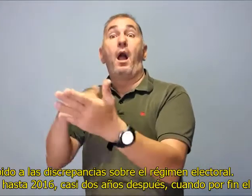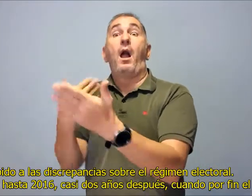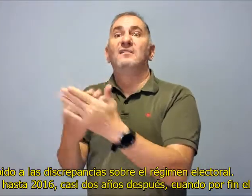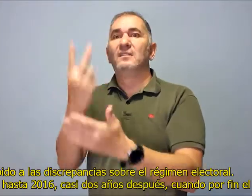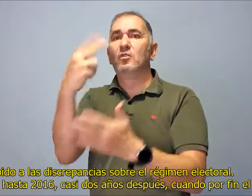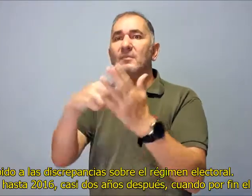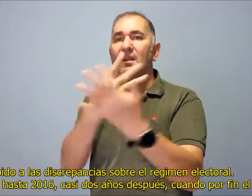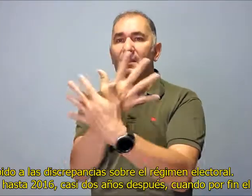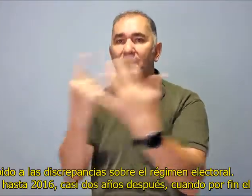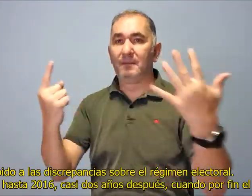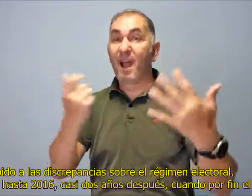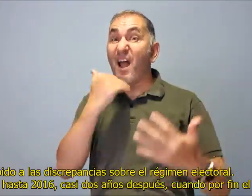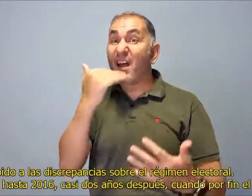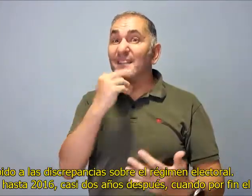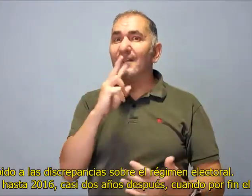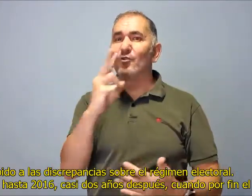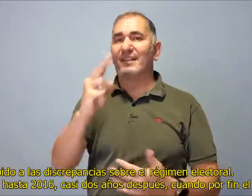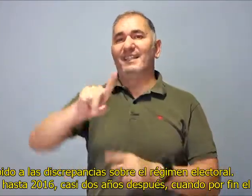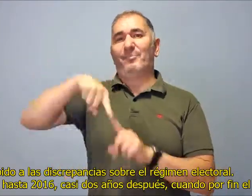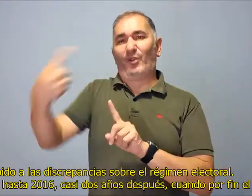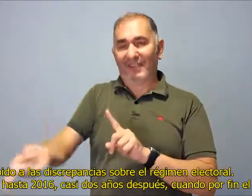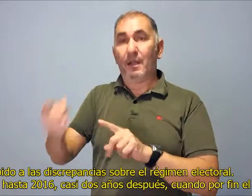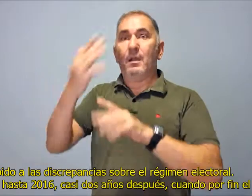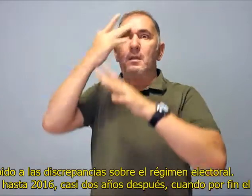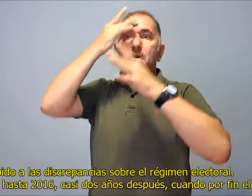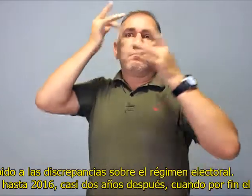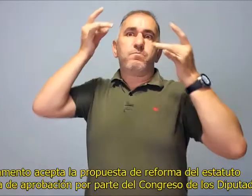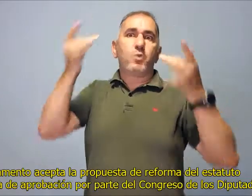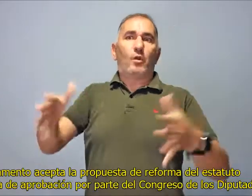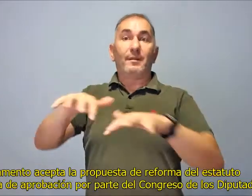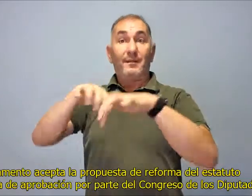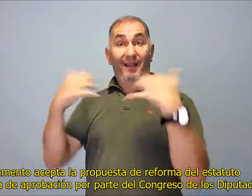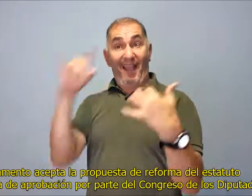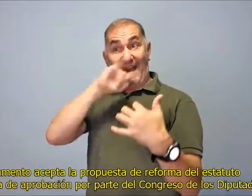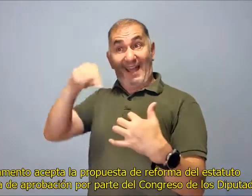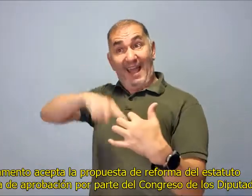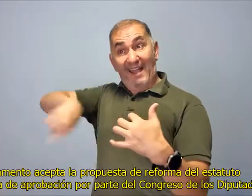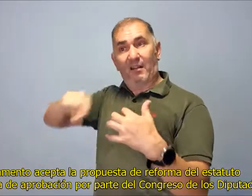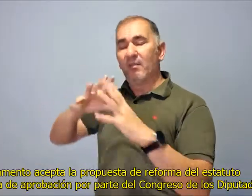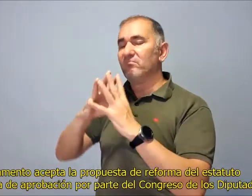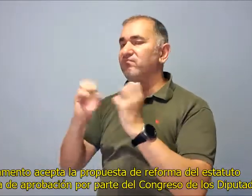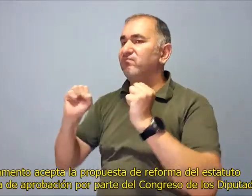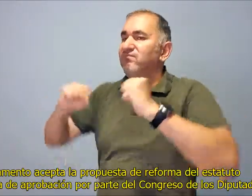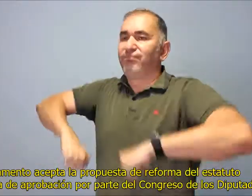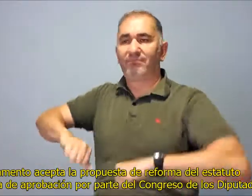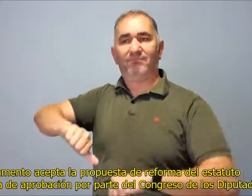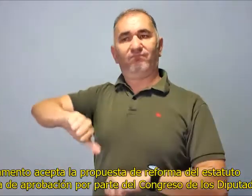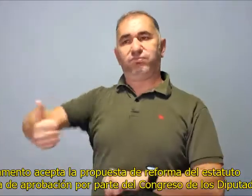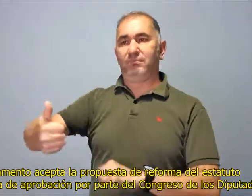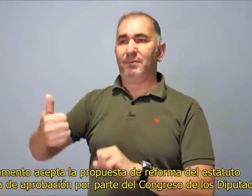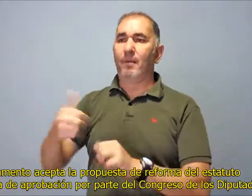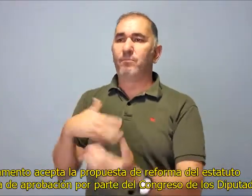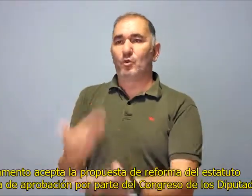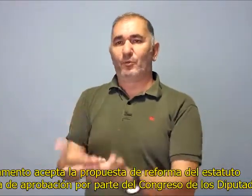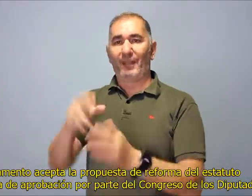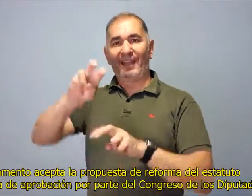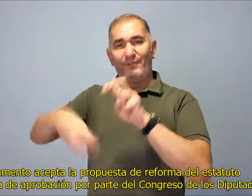debido a las discrepancias sobre el régimen electoral. No fue hasta 2016, casi dos años después, cuando por fin el